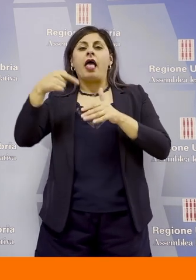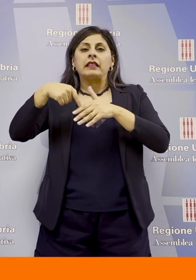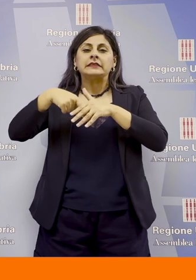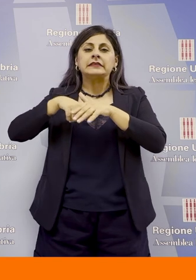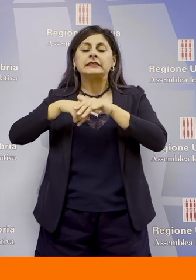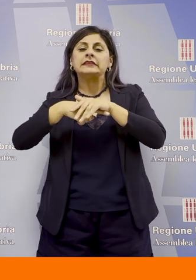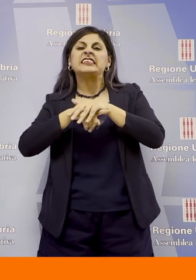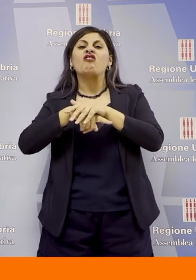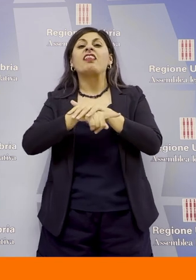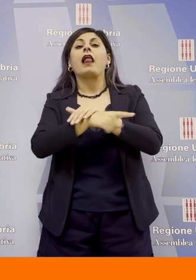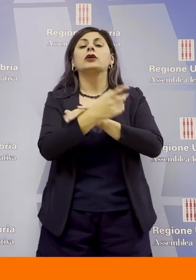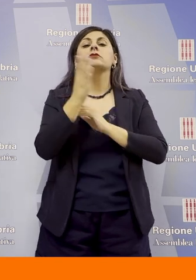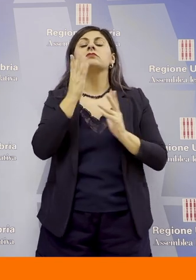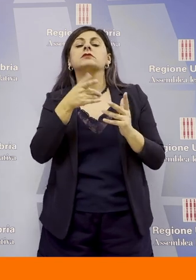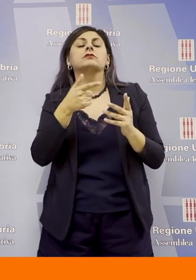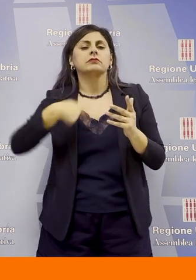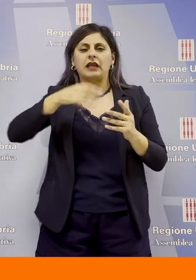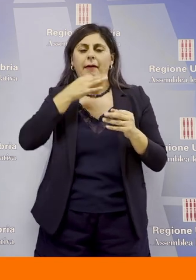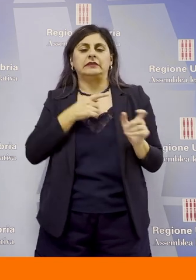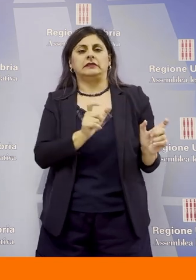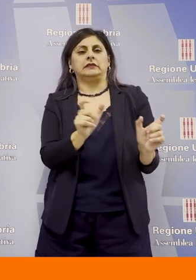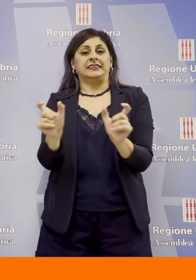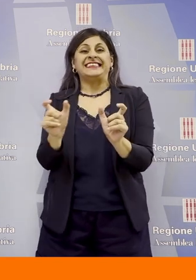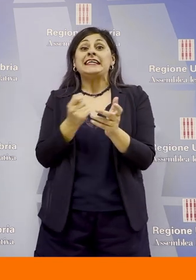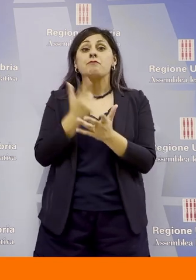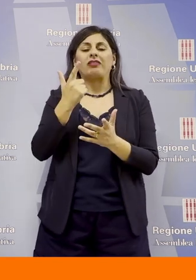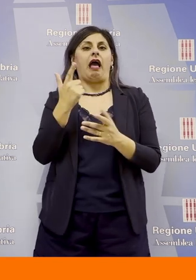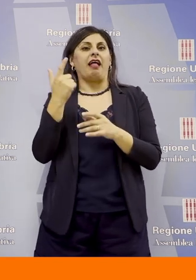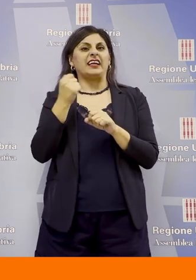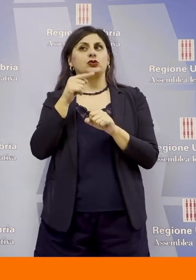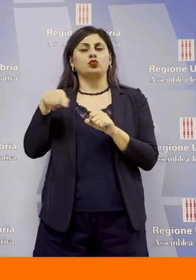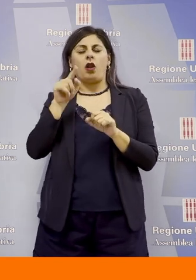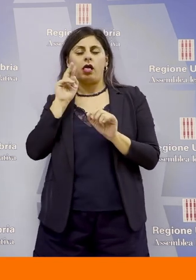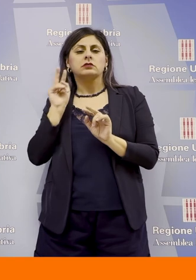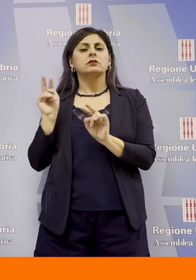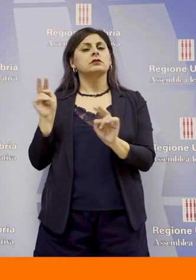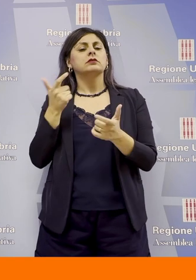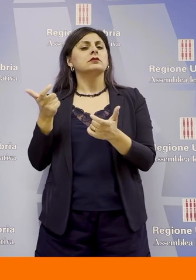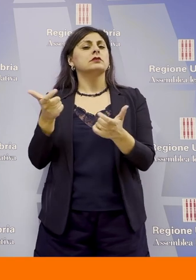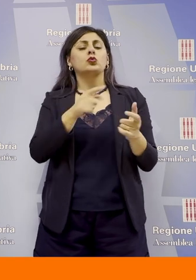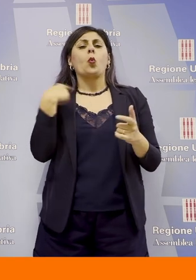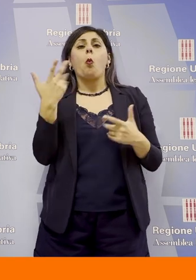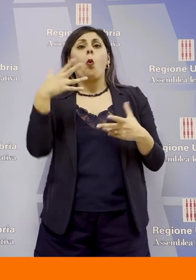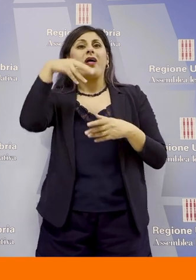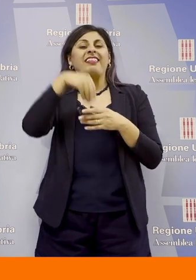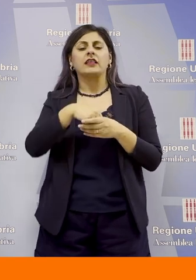infiltrazione. Quindi è importante, diciamo, che le antenne, le istituzioni, tutti i soggetti che partecipano a 360